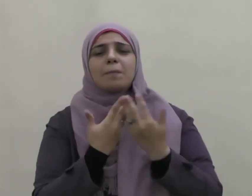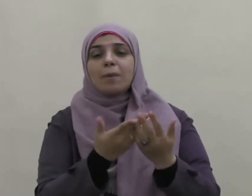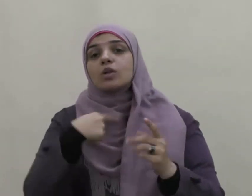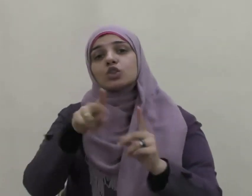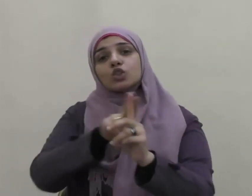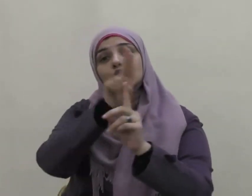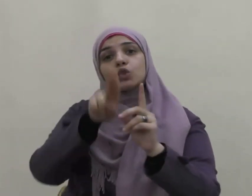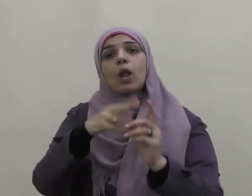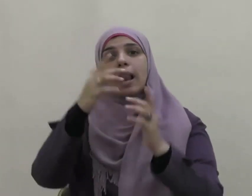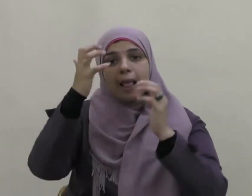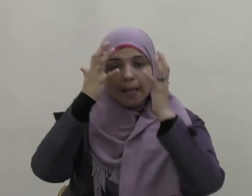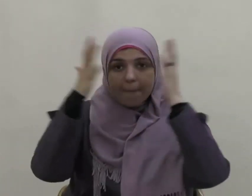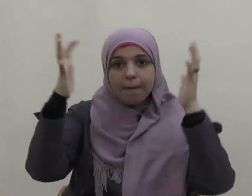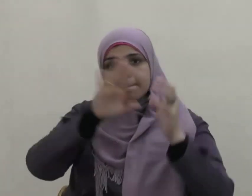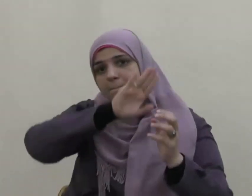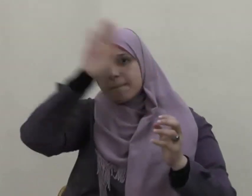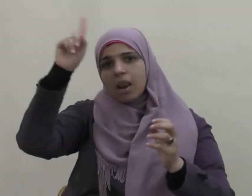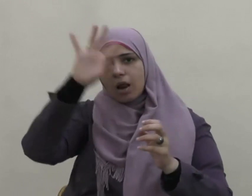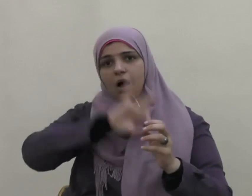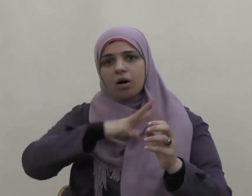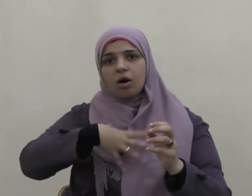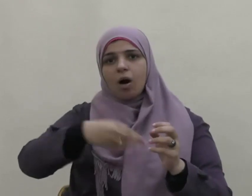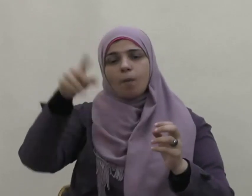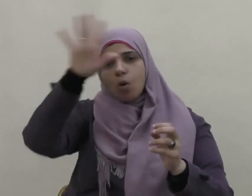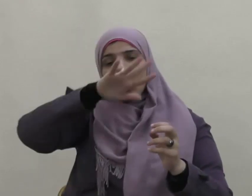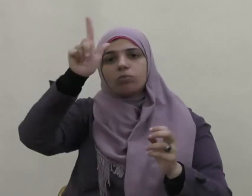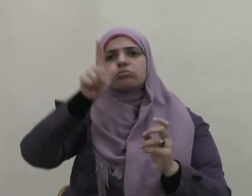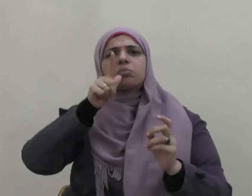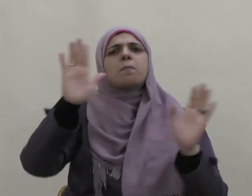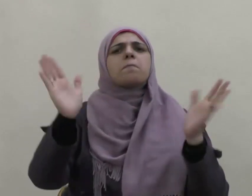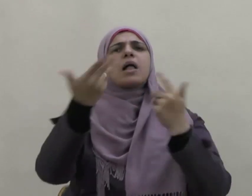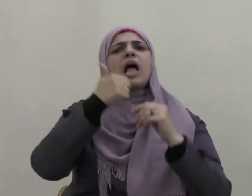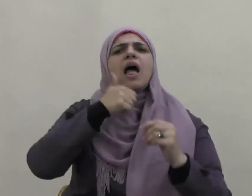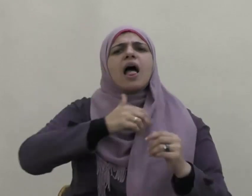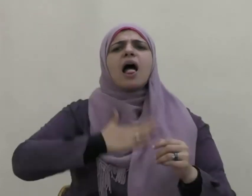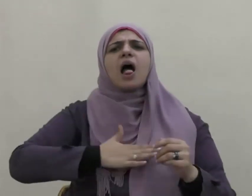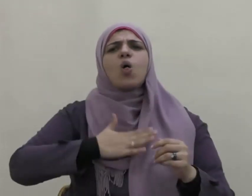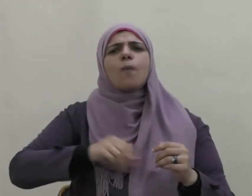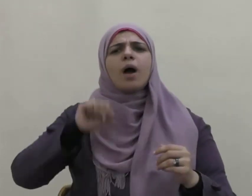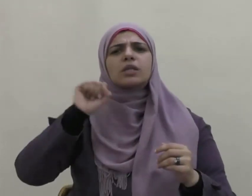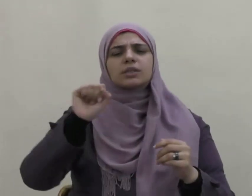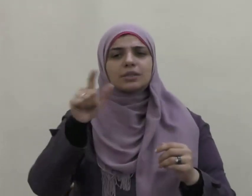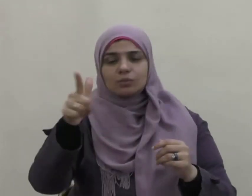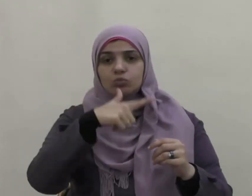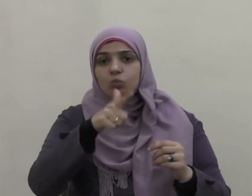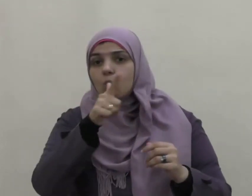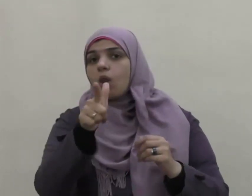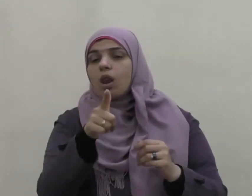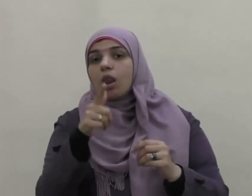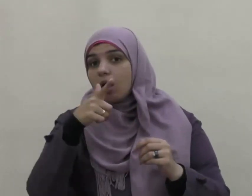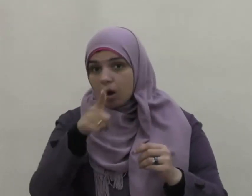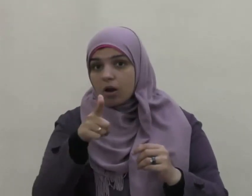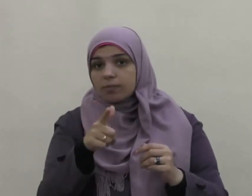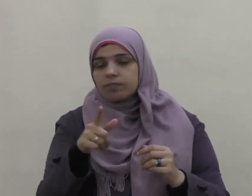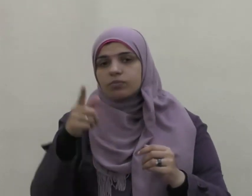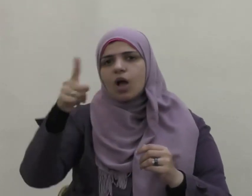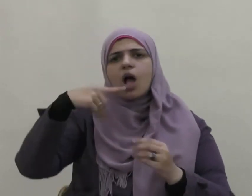رحمه الله متى سمعت من أيوب السختياني فقال حج حجتين